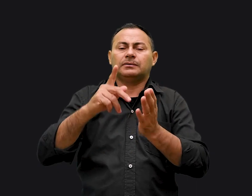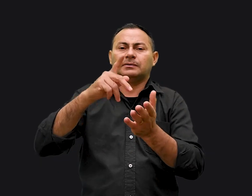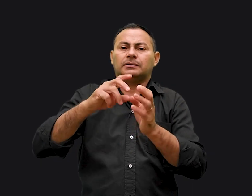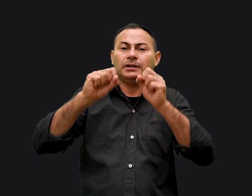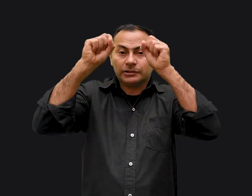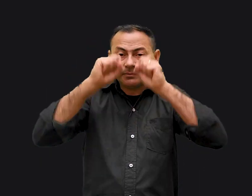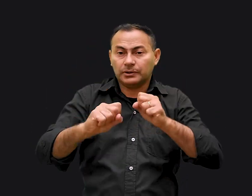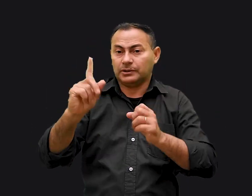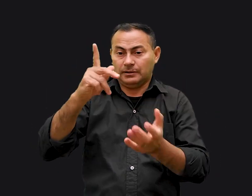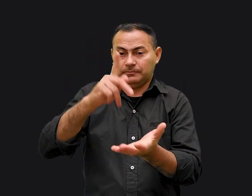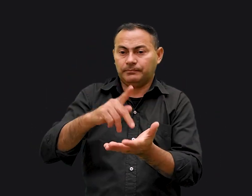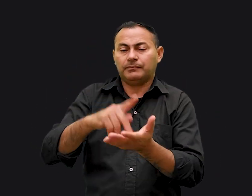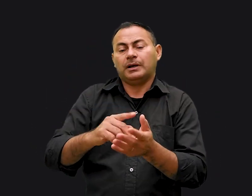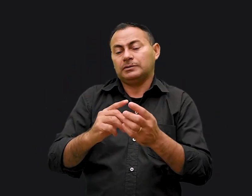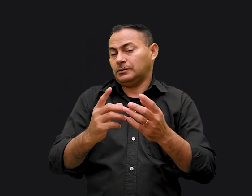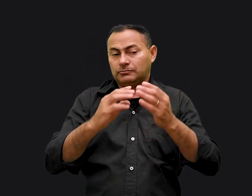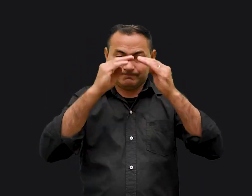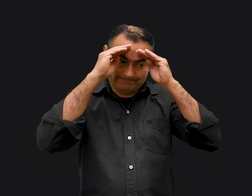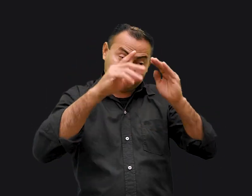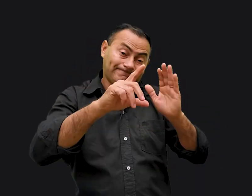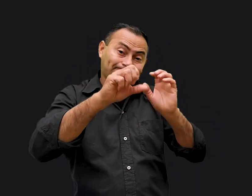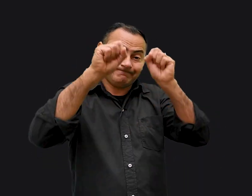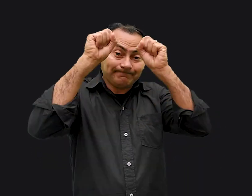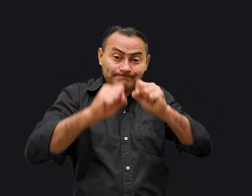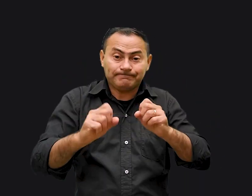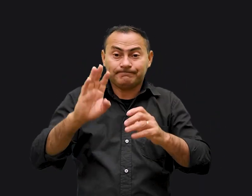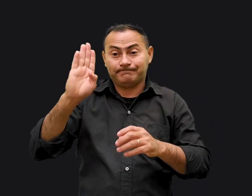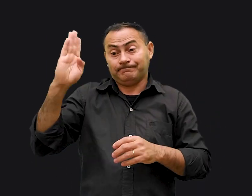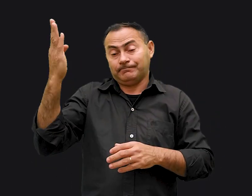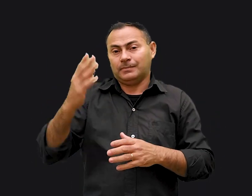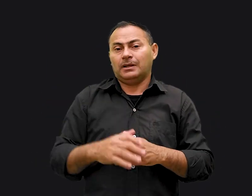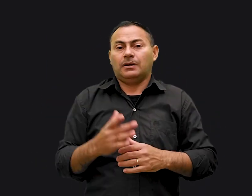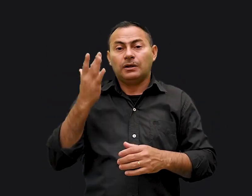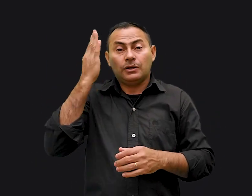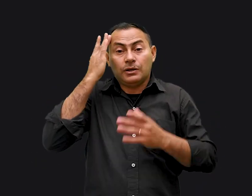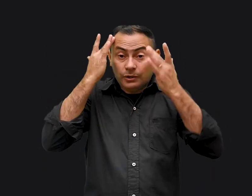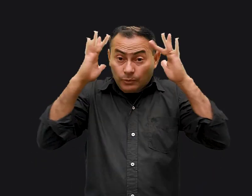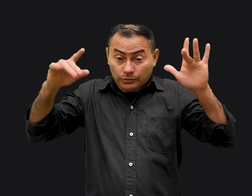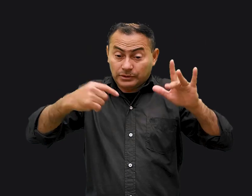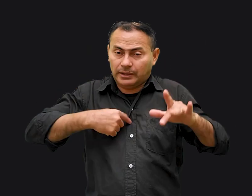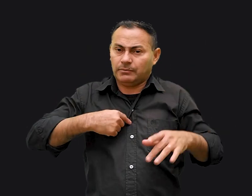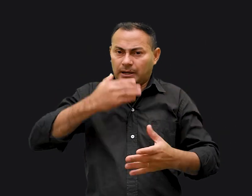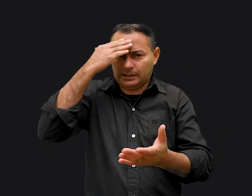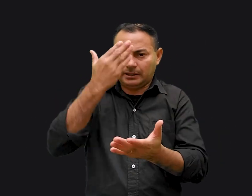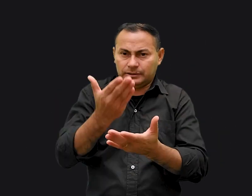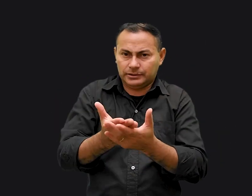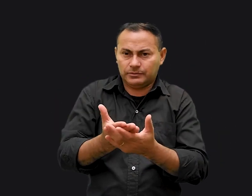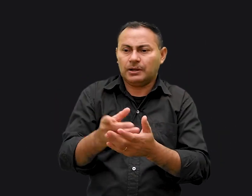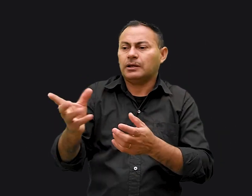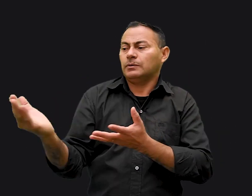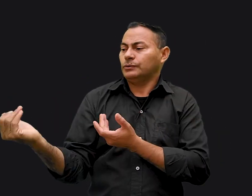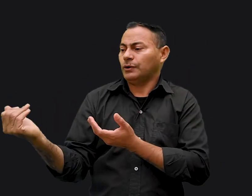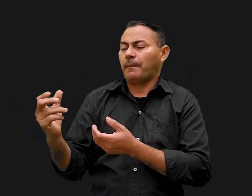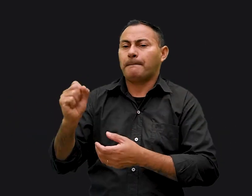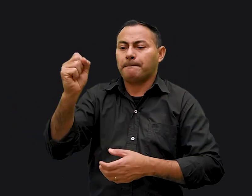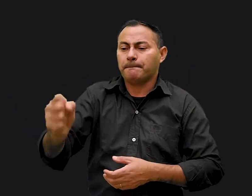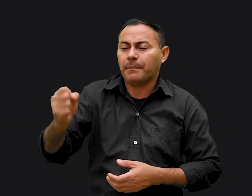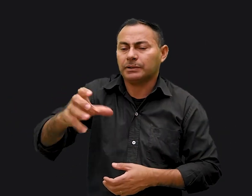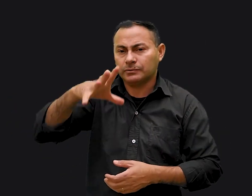Mas violou? Eu não sei o que você faria nesta situação Acredito que isso serviu para aquele jovem pastor Aprender alguma